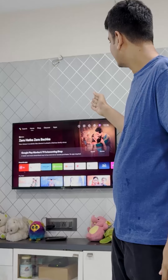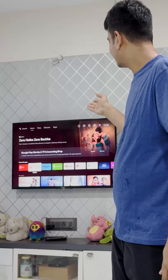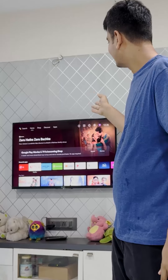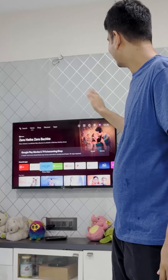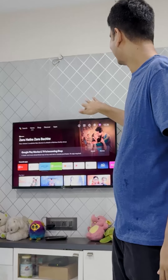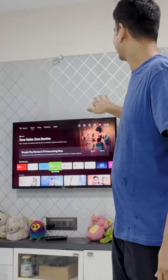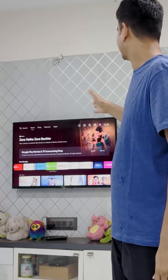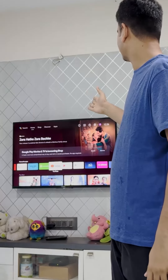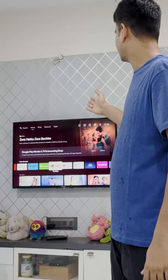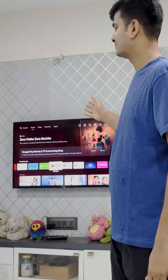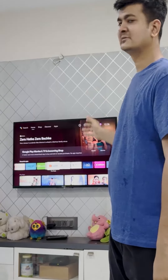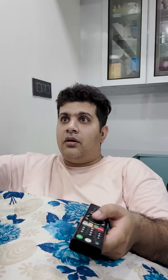अरे नेक्स्ट वाला रे